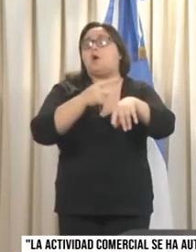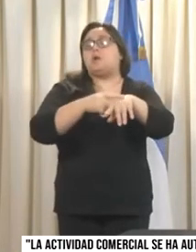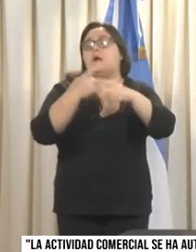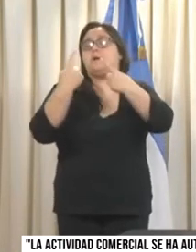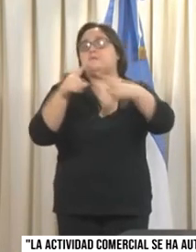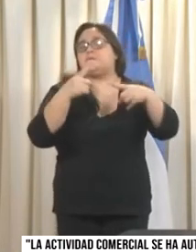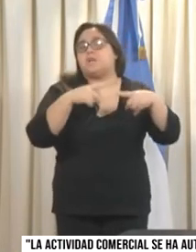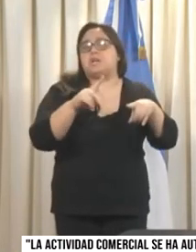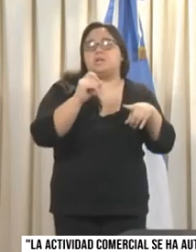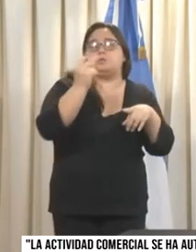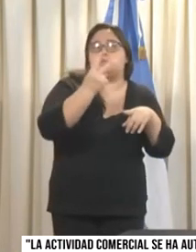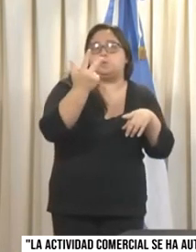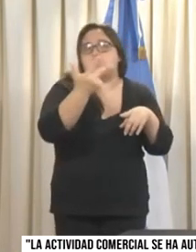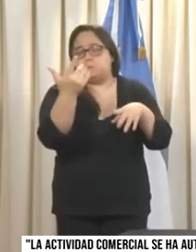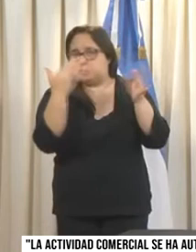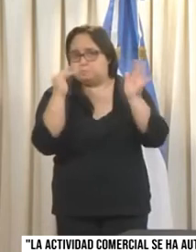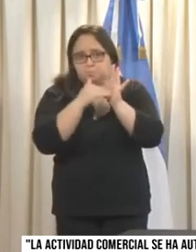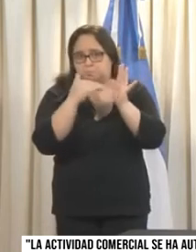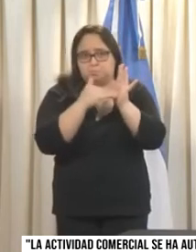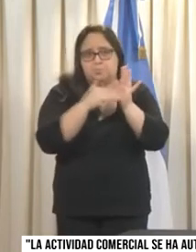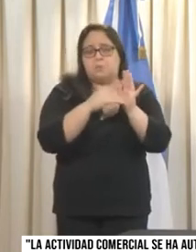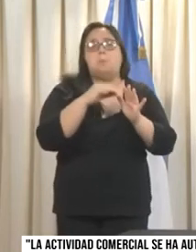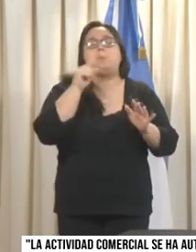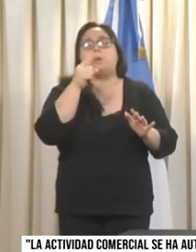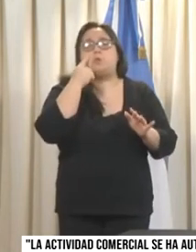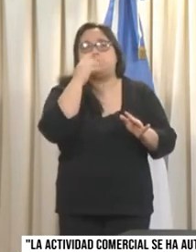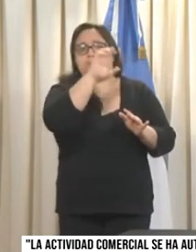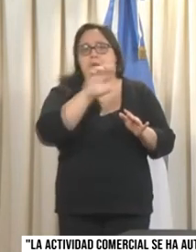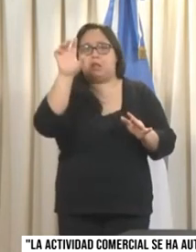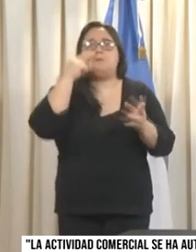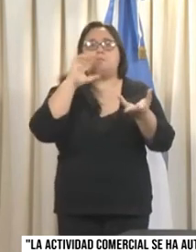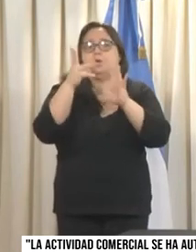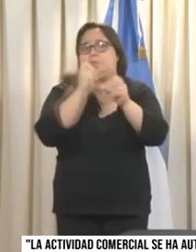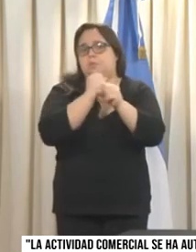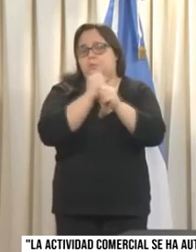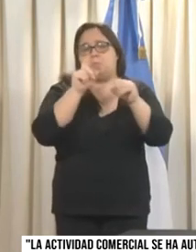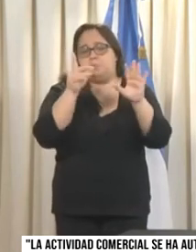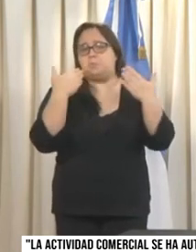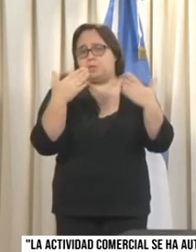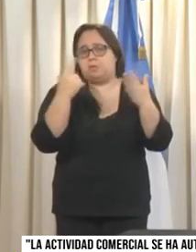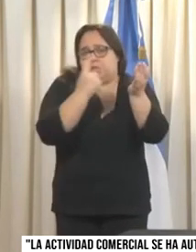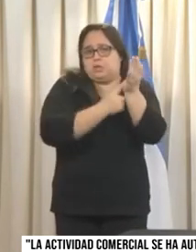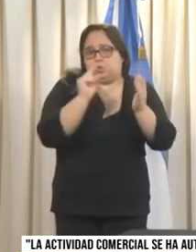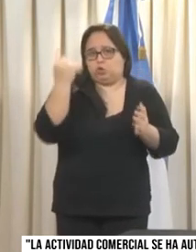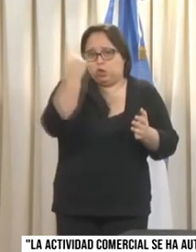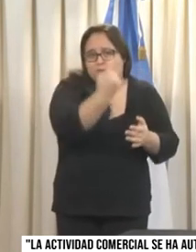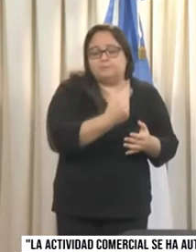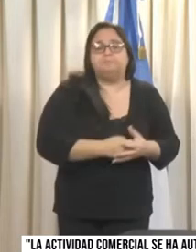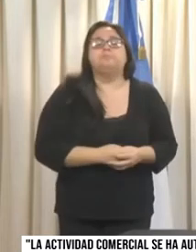franjas horarias para que esta actividad funcione en los distintos ámbitos municipales. También se ha dispuesto,